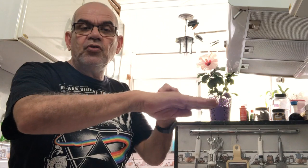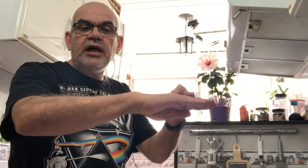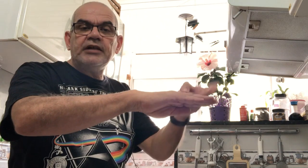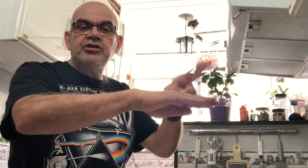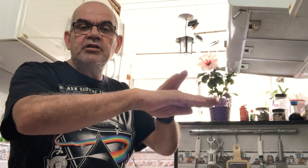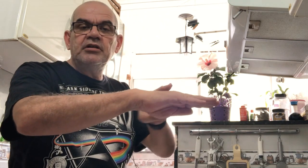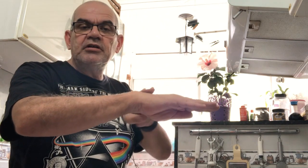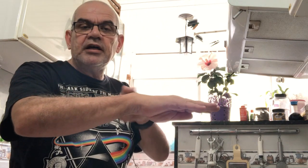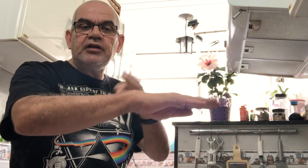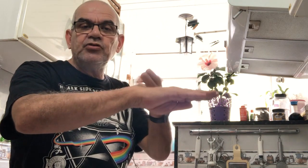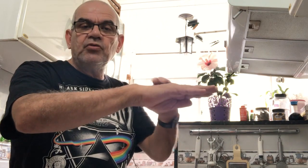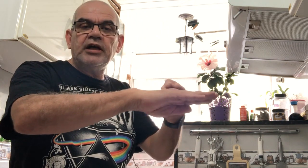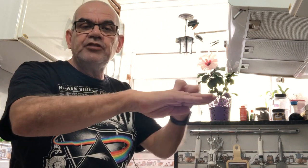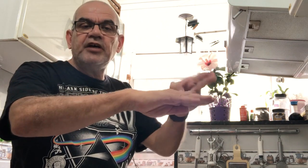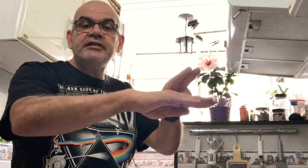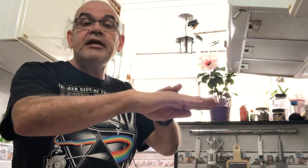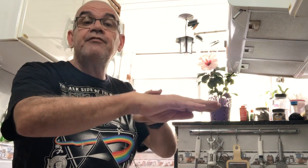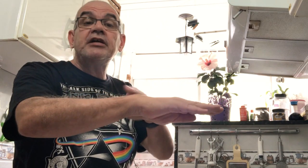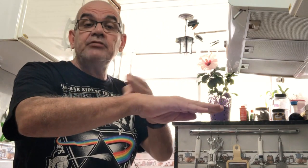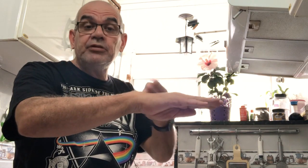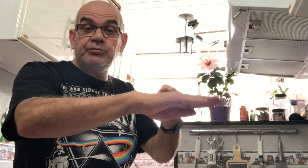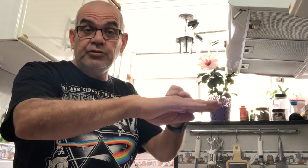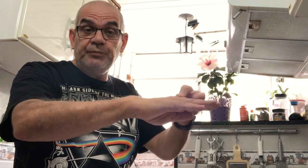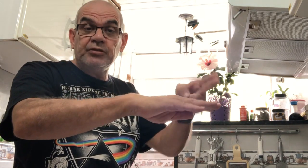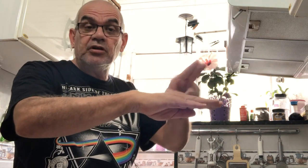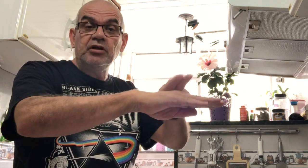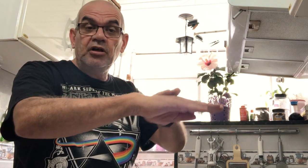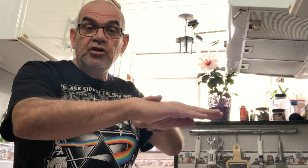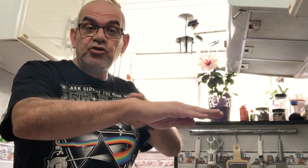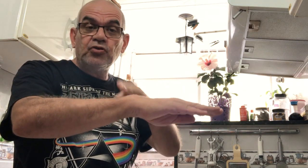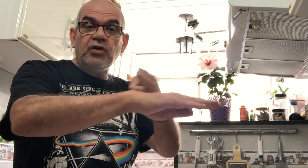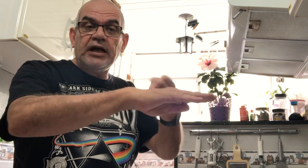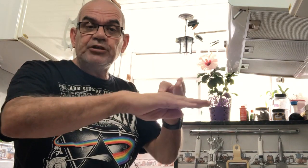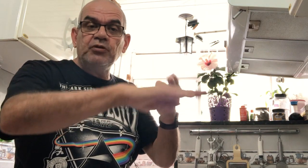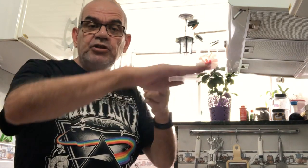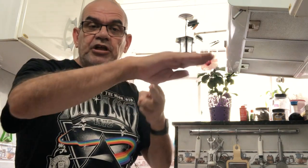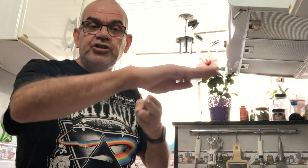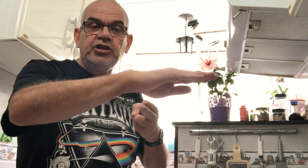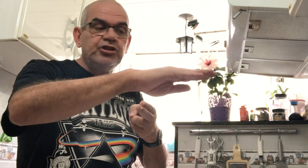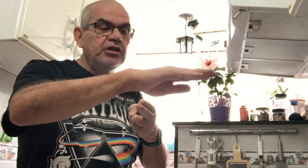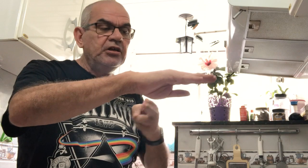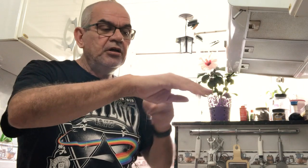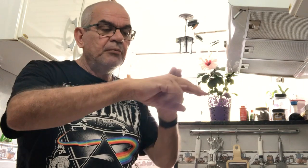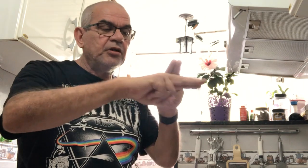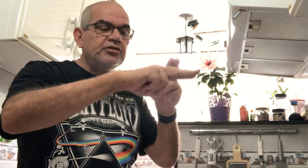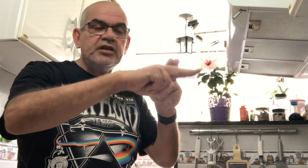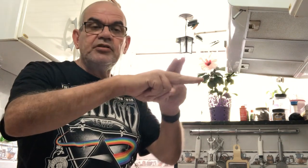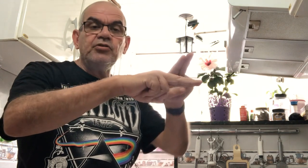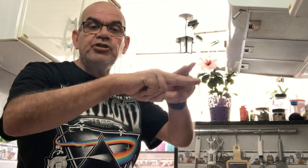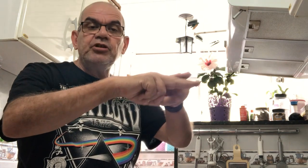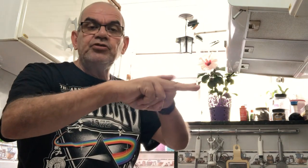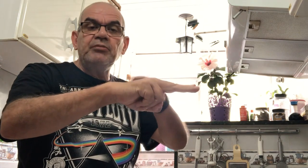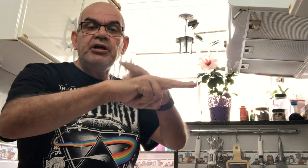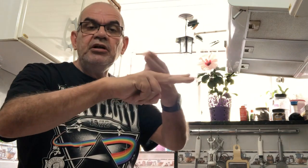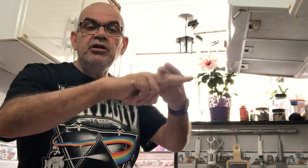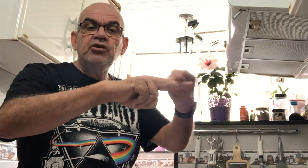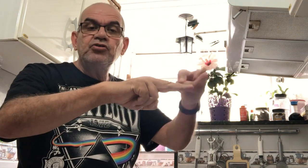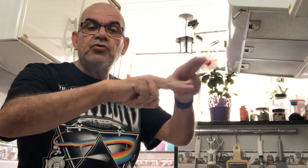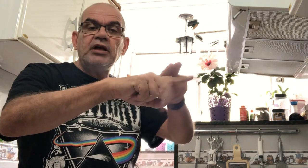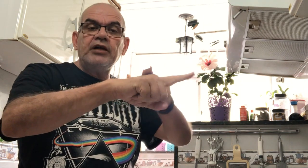Chocolate, tá? faz aí, façam aí comigo, repitam, Chocolate, mão direita estendida, pode ser assim, dois dedos também, chocolate,